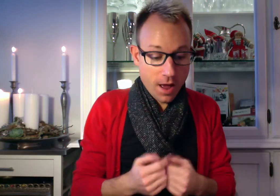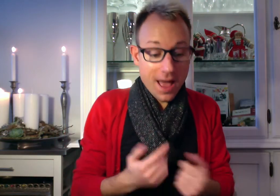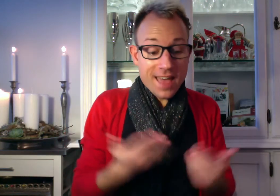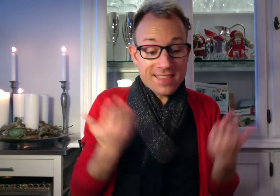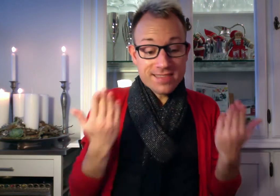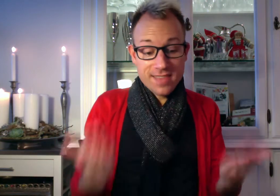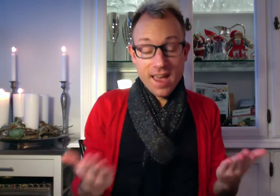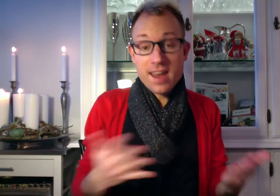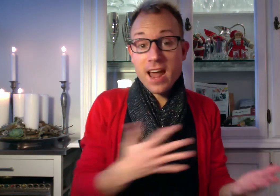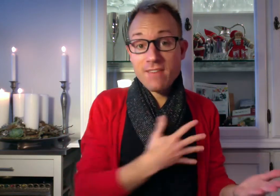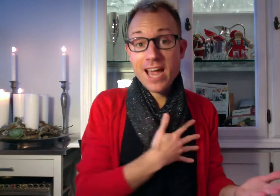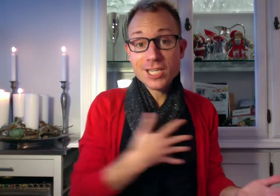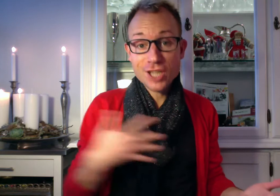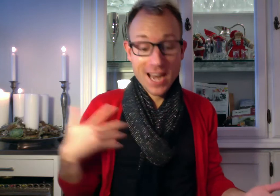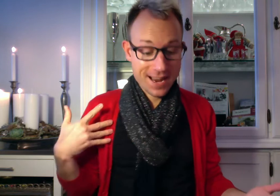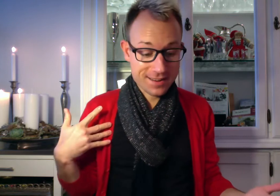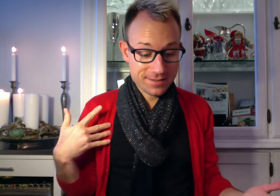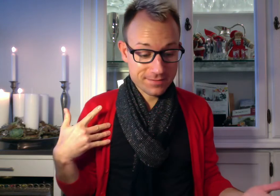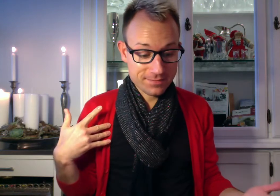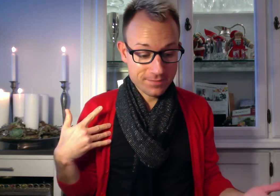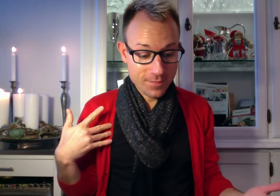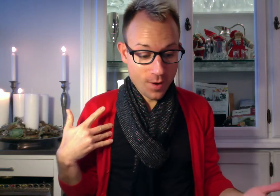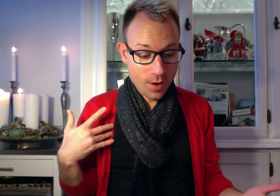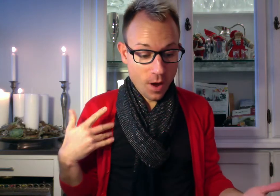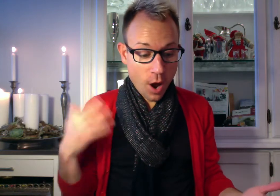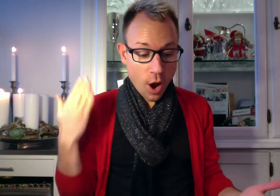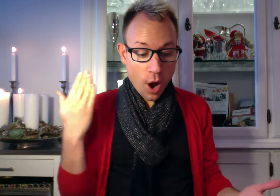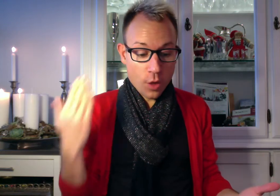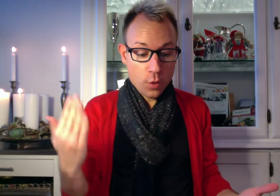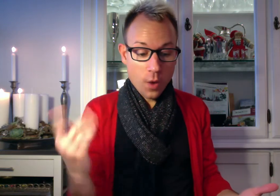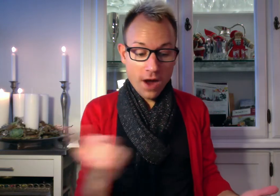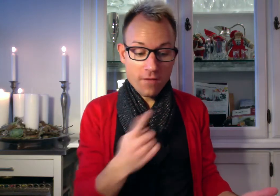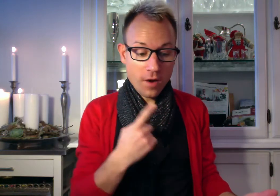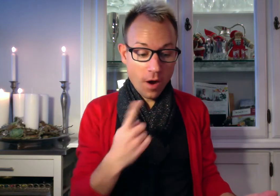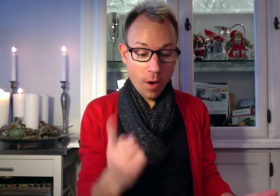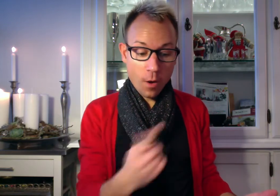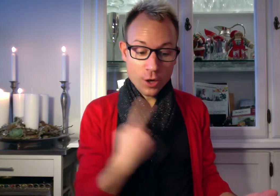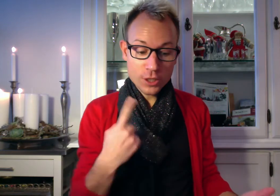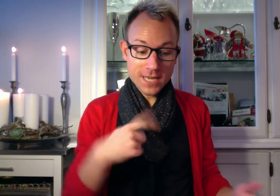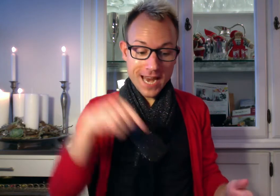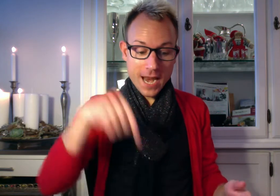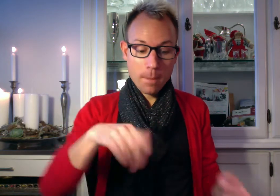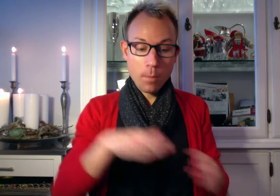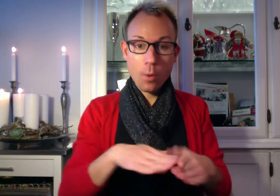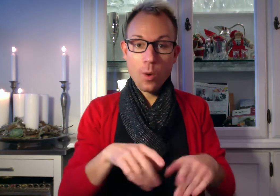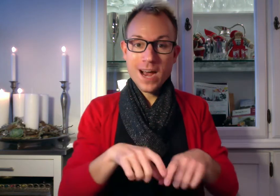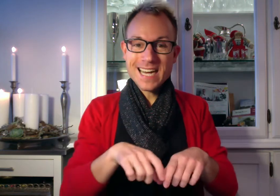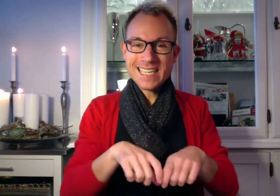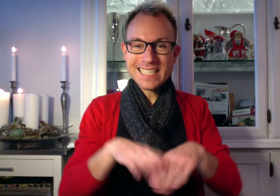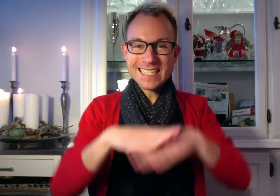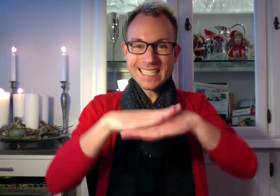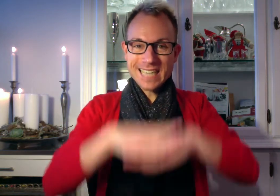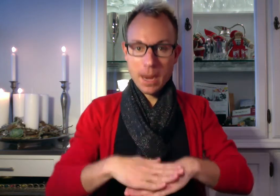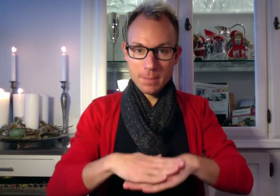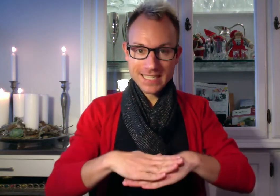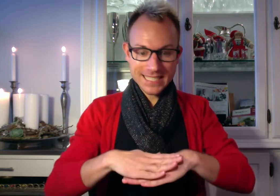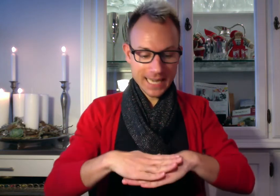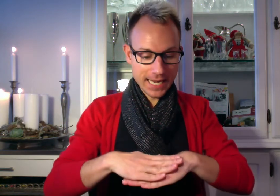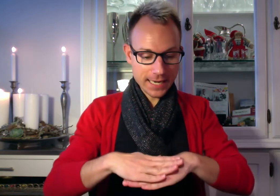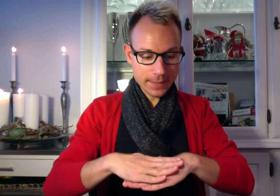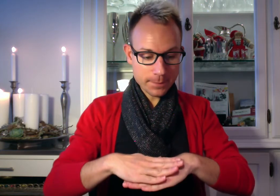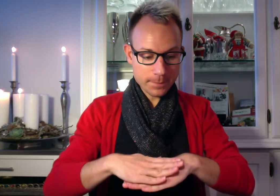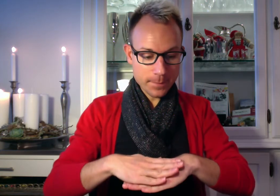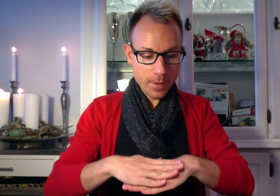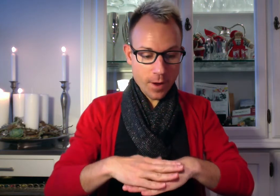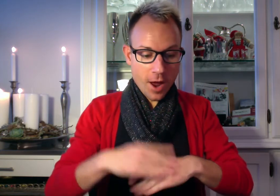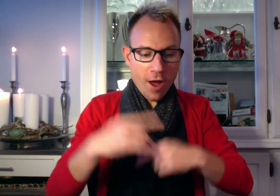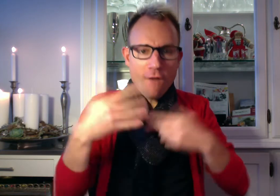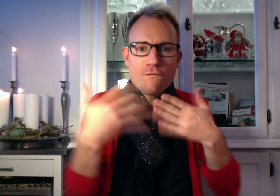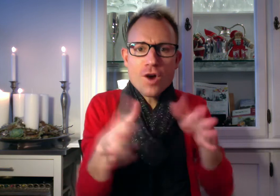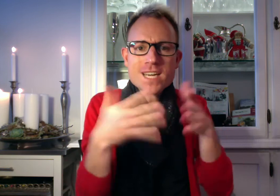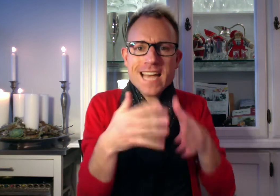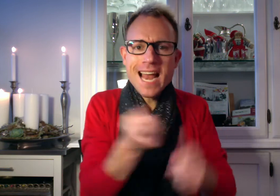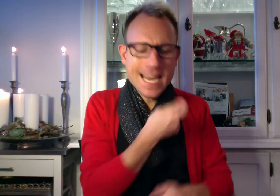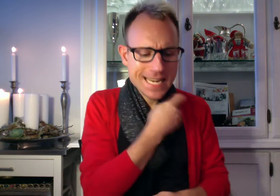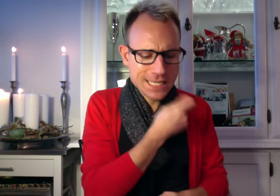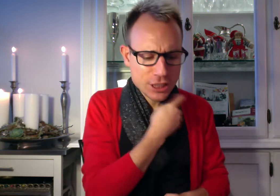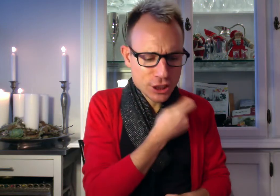Dagen har været så lang. Og nu har vi også her på gamle stad. Fortæl inden du